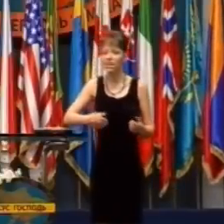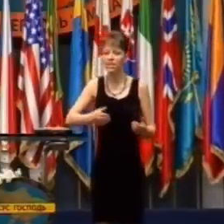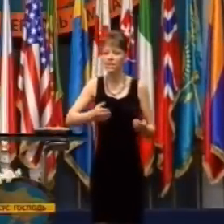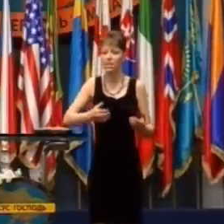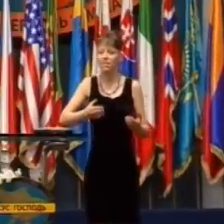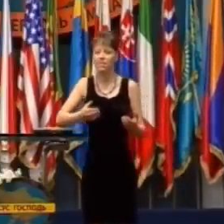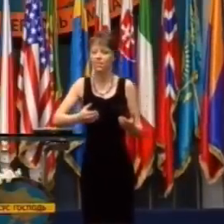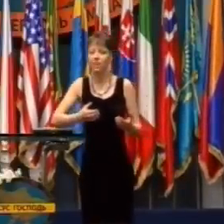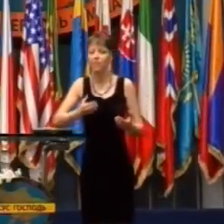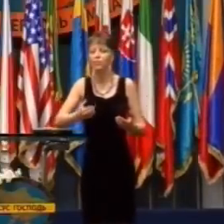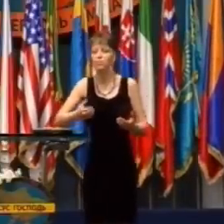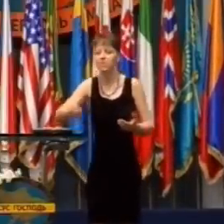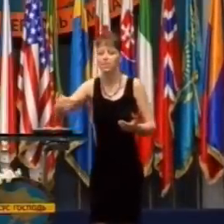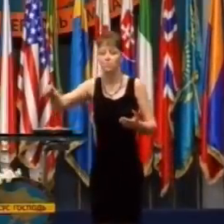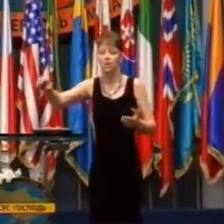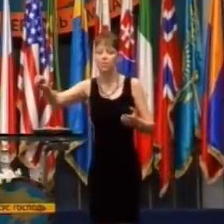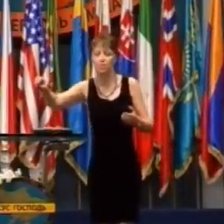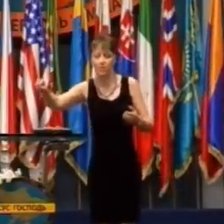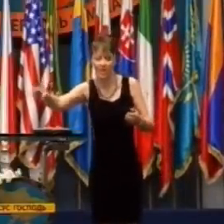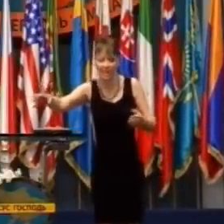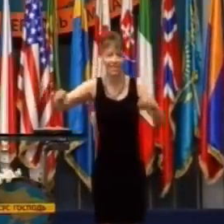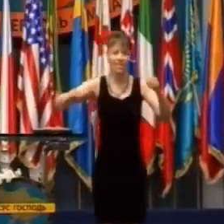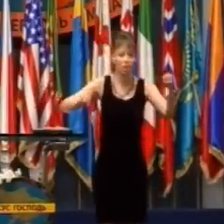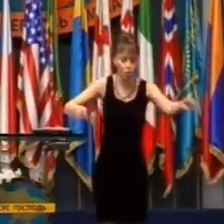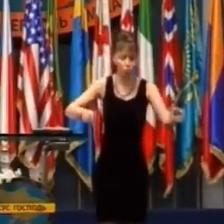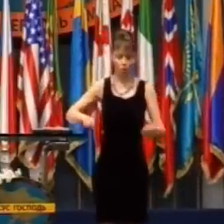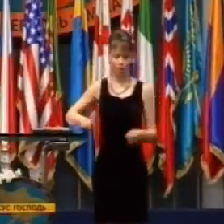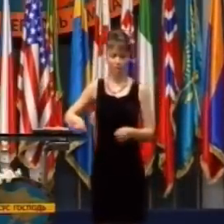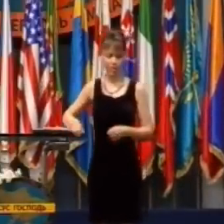Nepotrebujem si vyberať jedno alebo druhé.